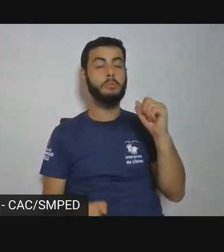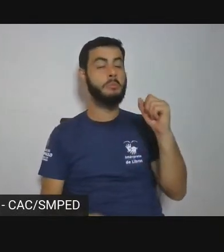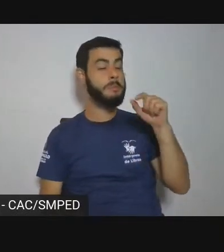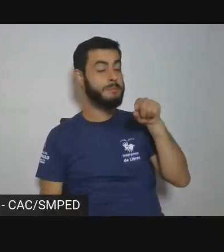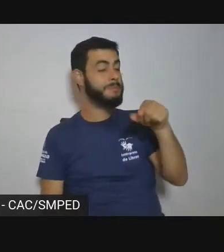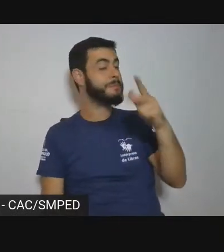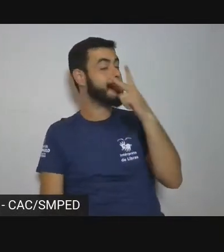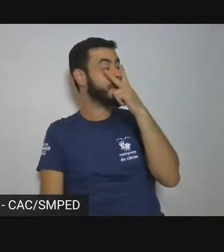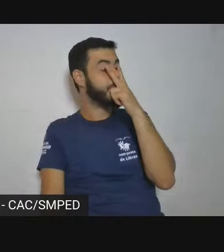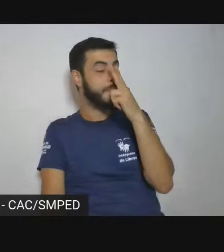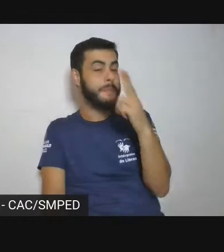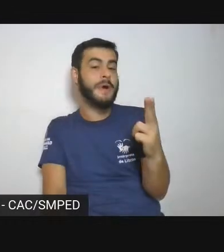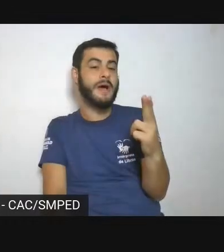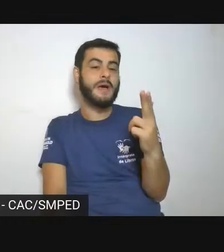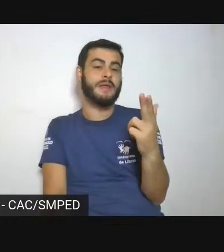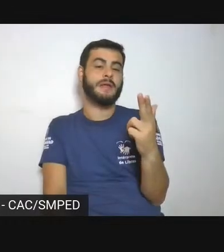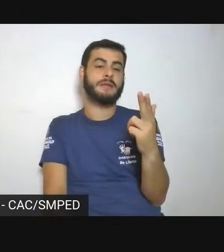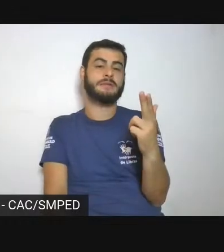paisagens